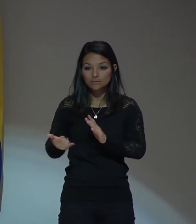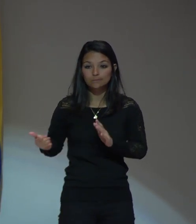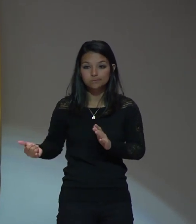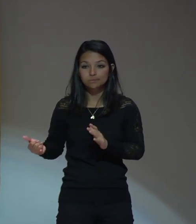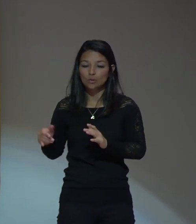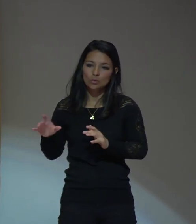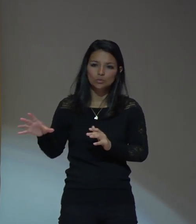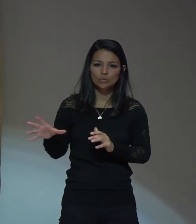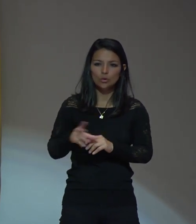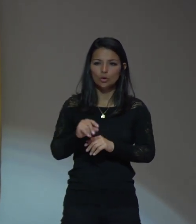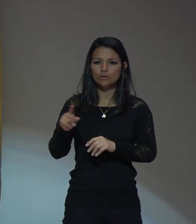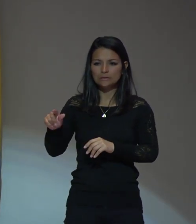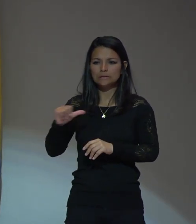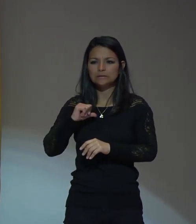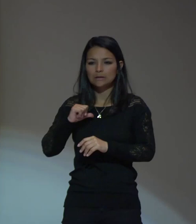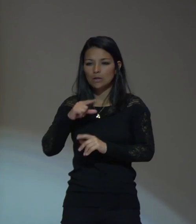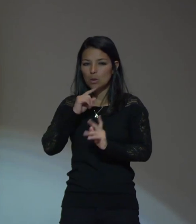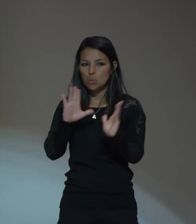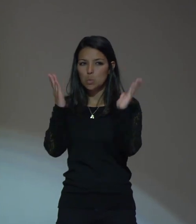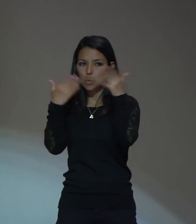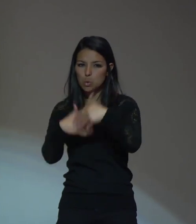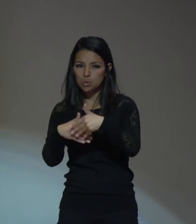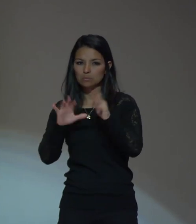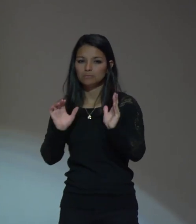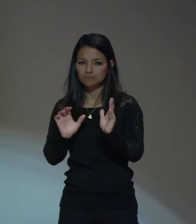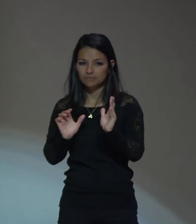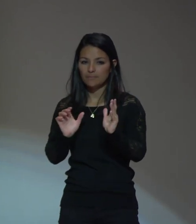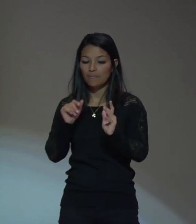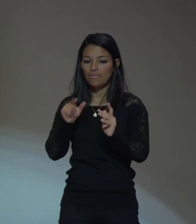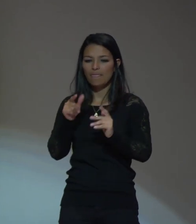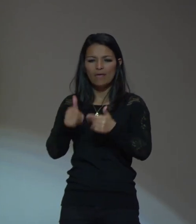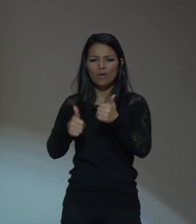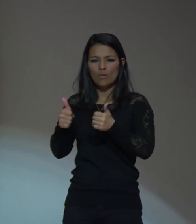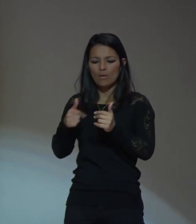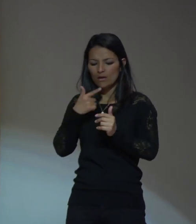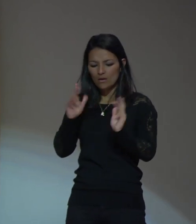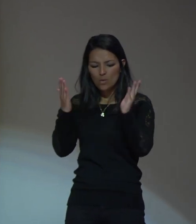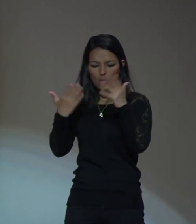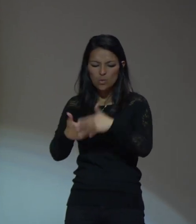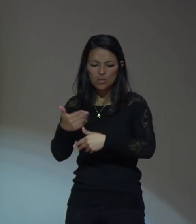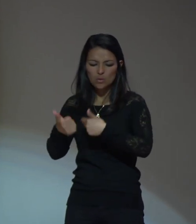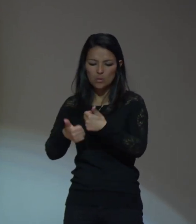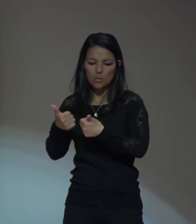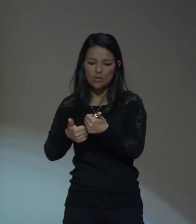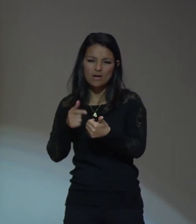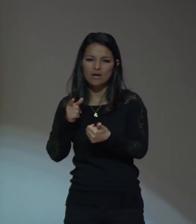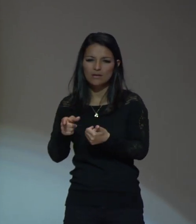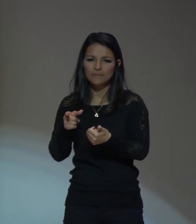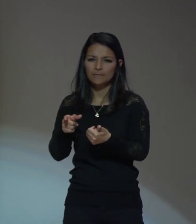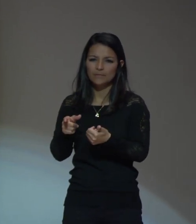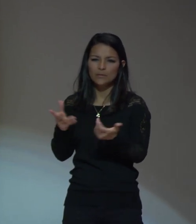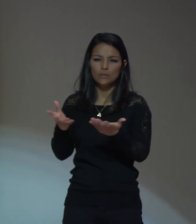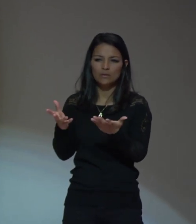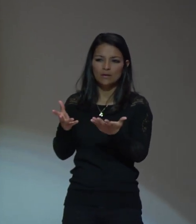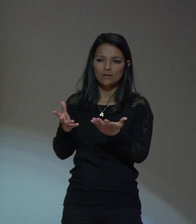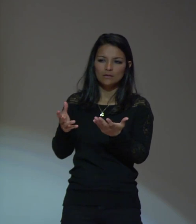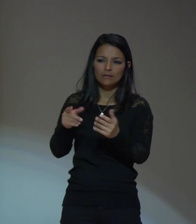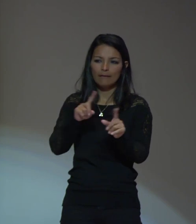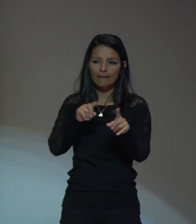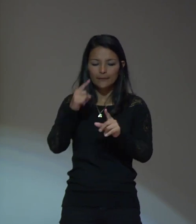un currículum oculto. Y este currículum oculto está presente